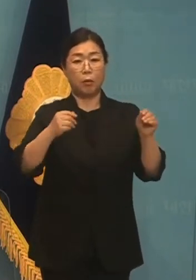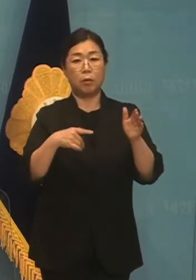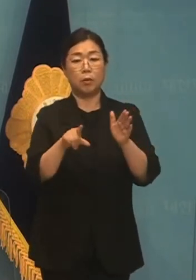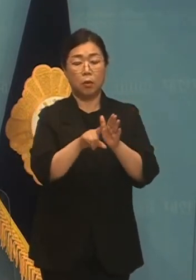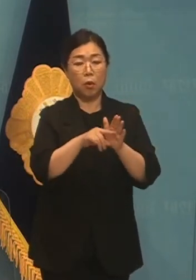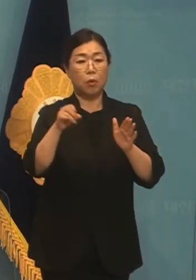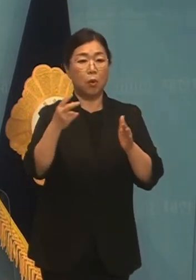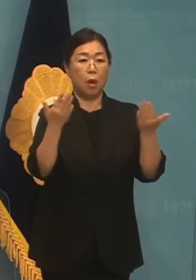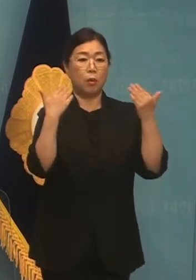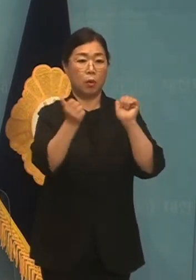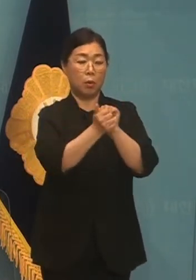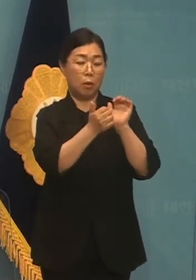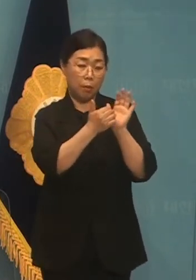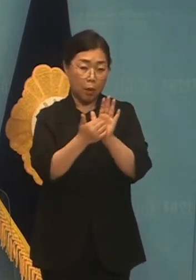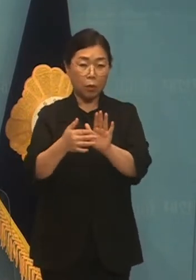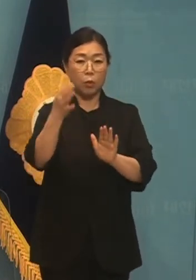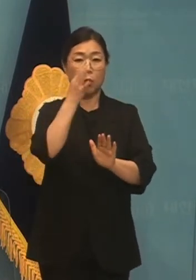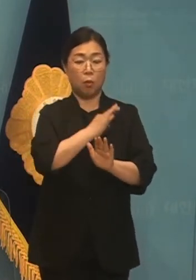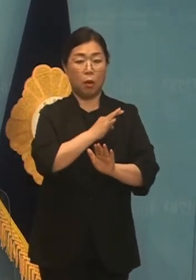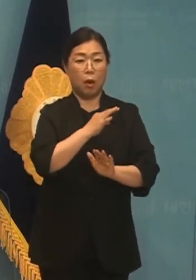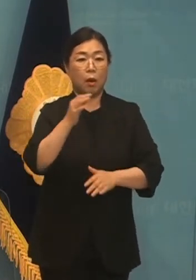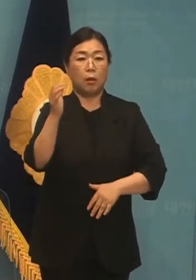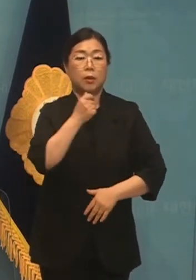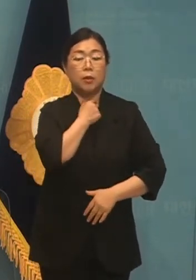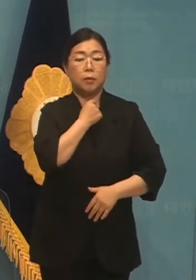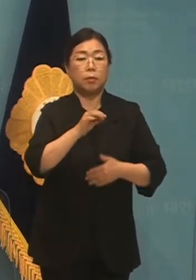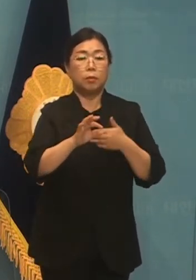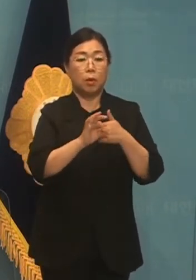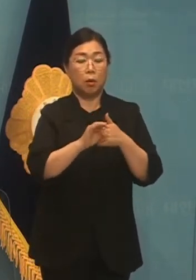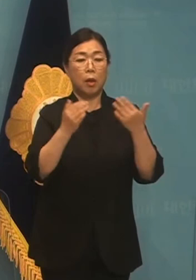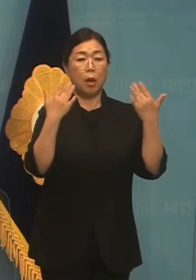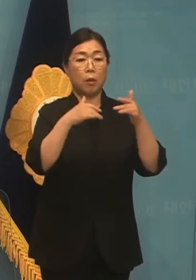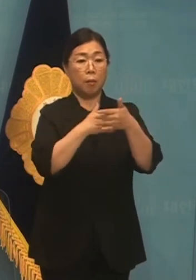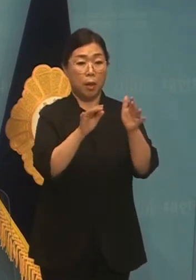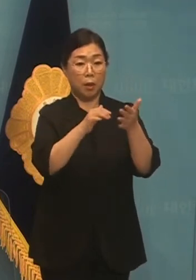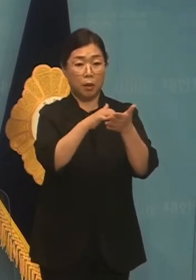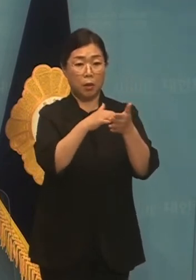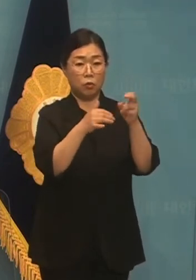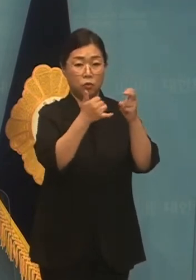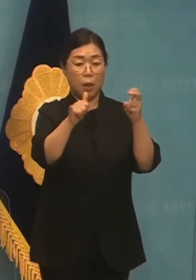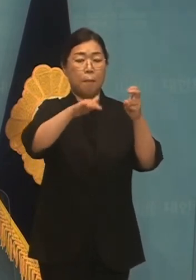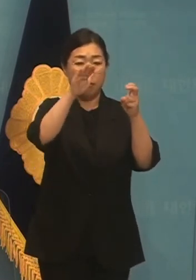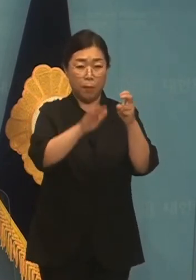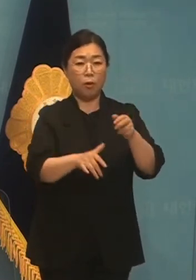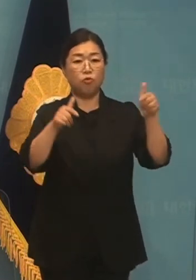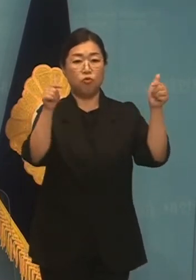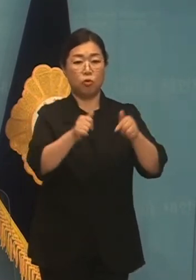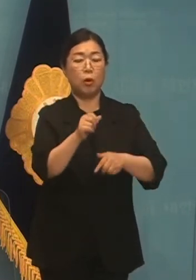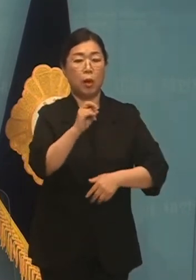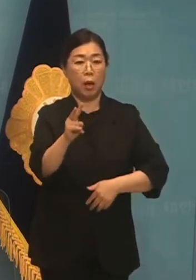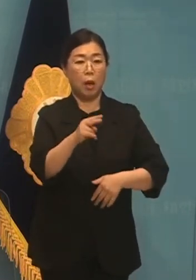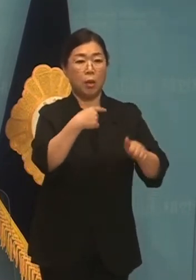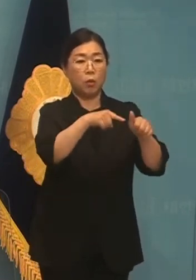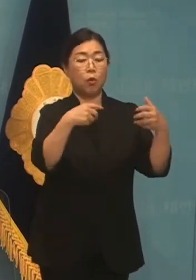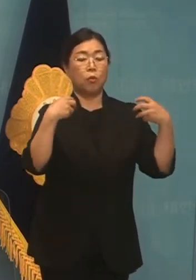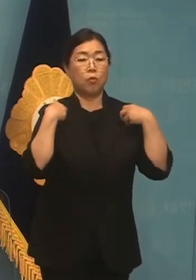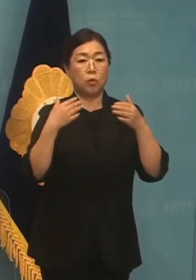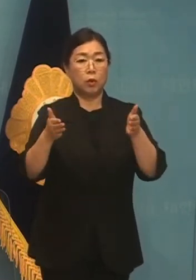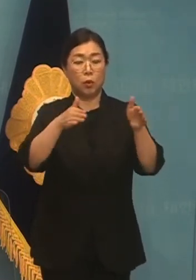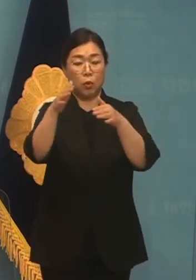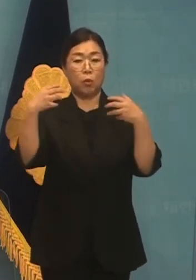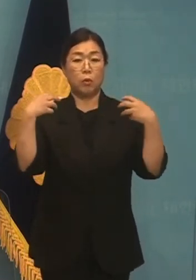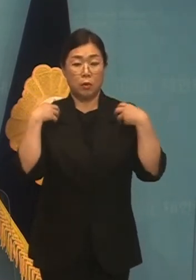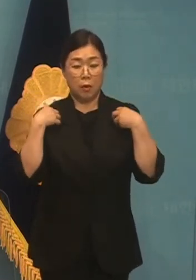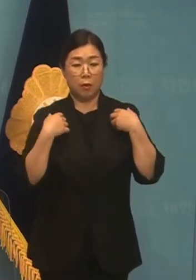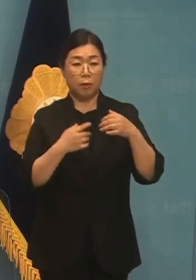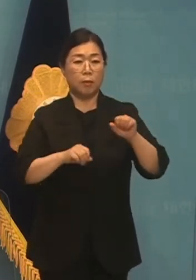학교 방역도 효과를 보려면 학급당 20명 이하로 낮추는 방안에 교육과 시도교육청이